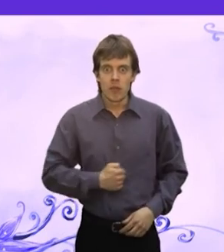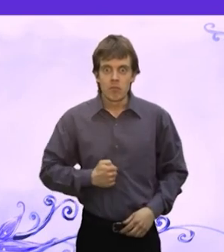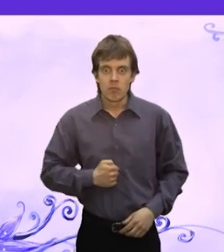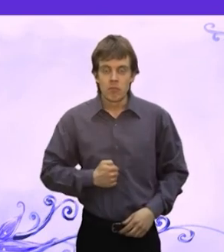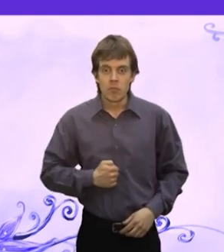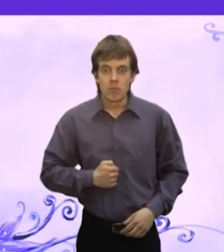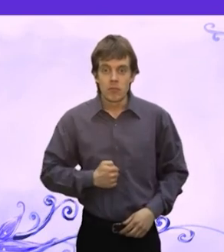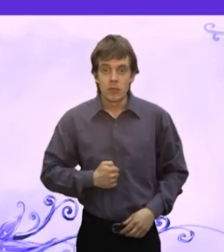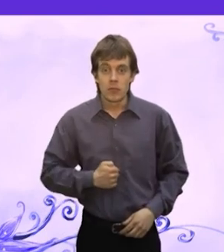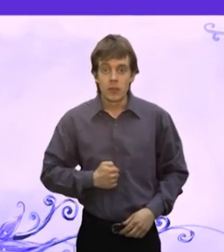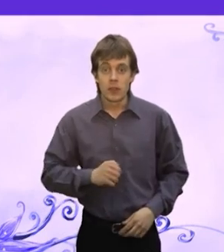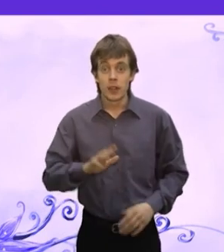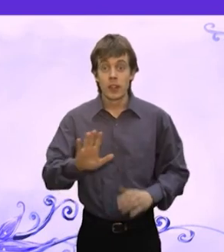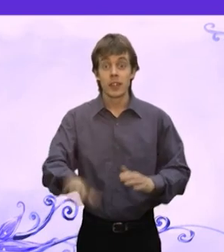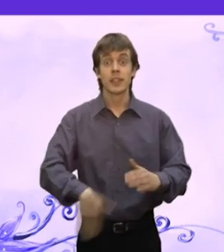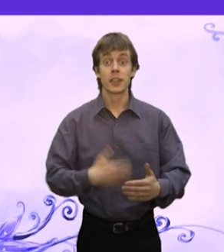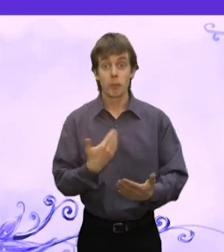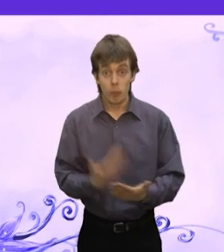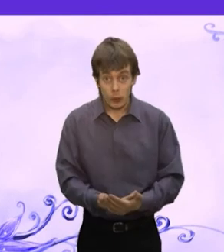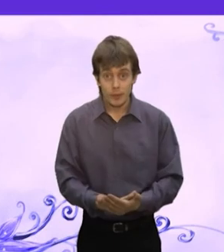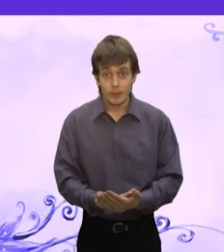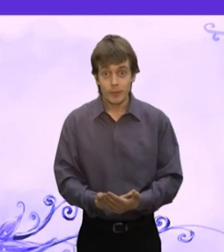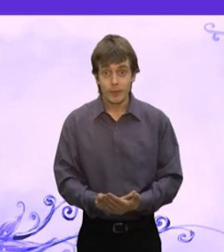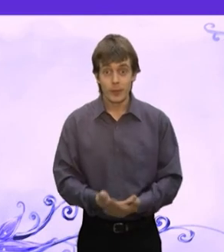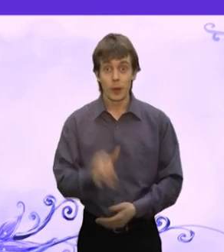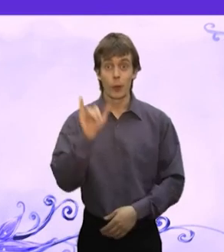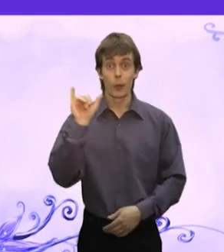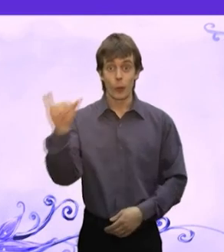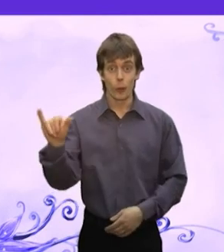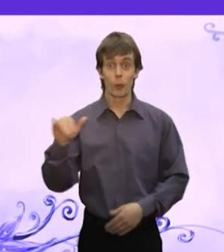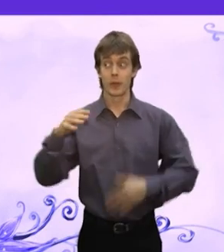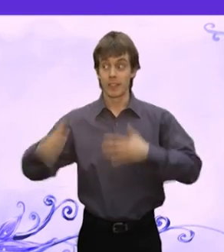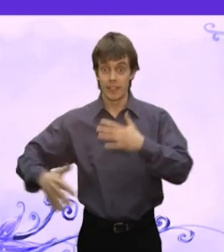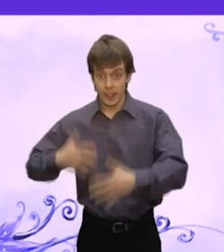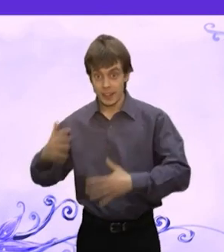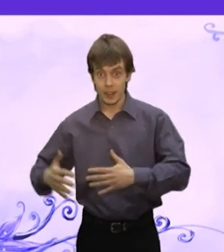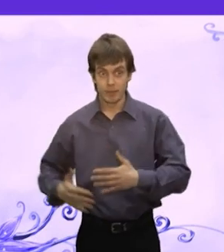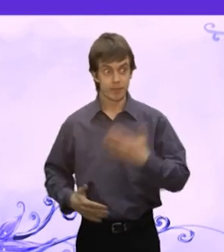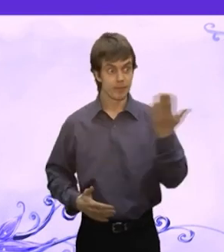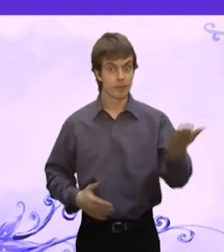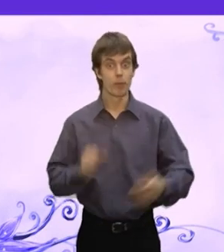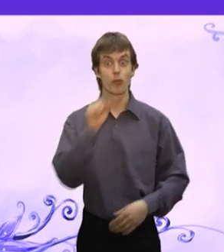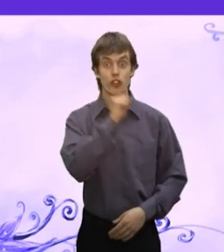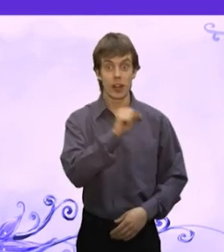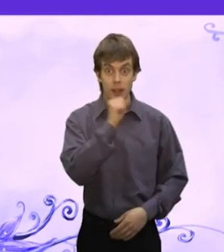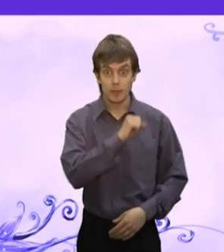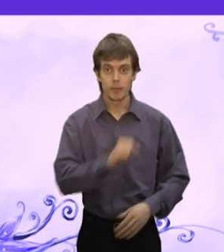С тех пор У медведя С мужиком